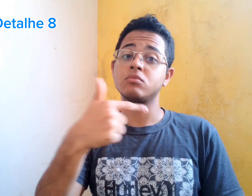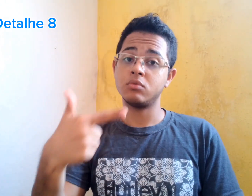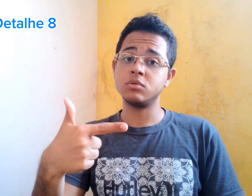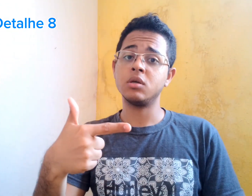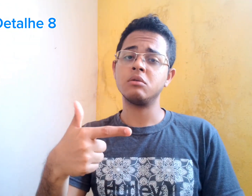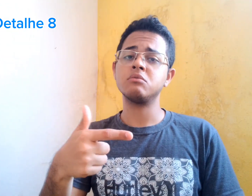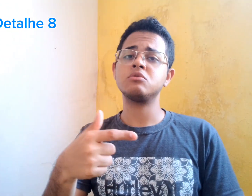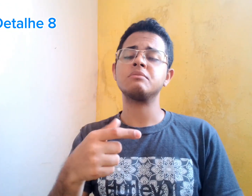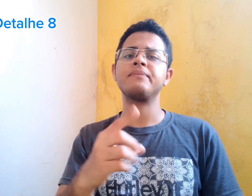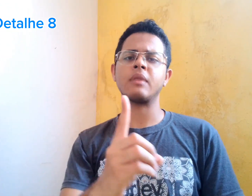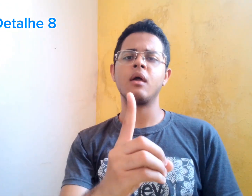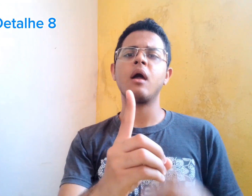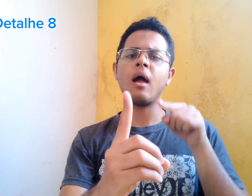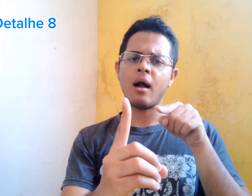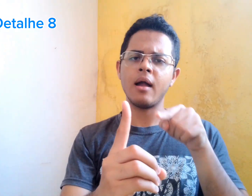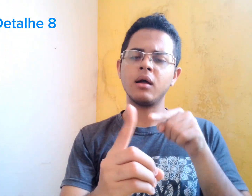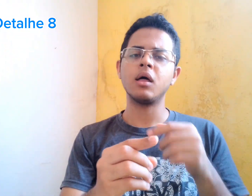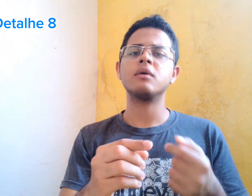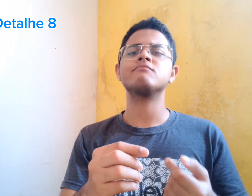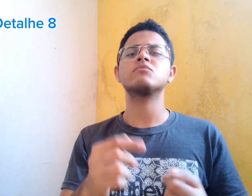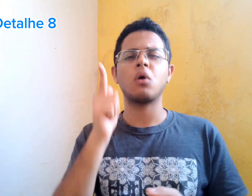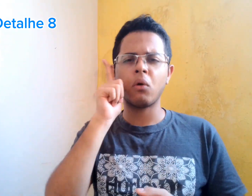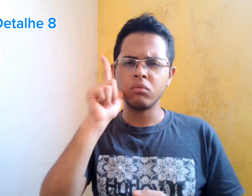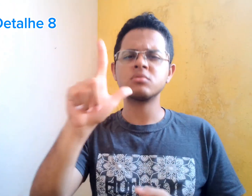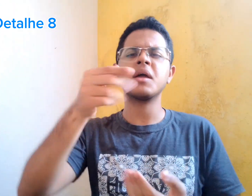Mas depois desses doze anos... Ela conseguiu passar.